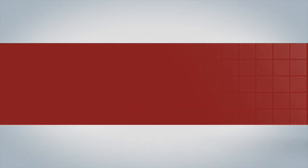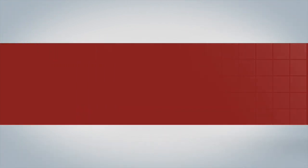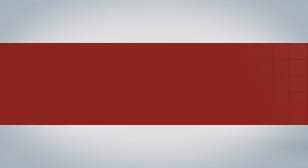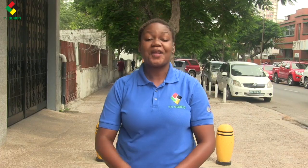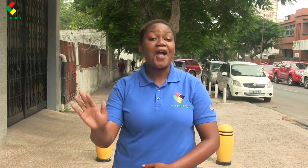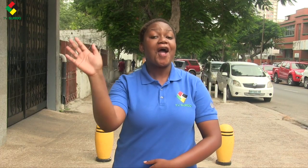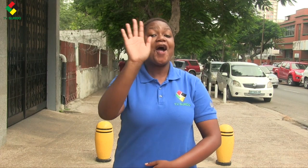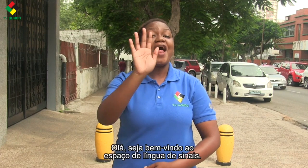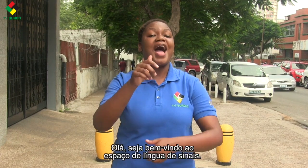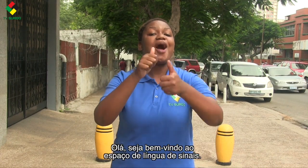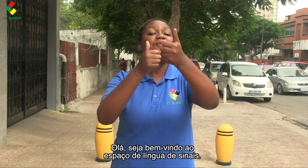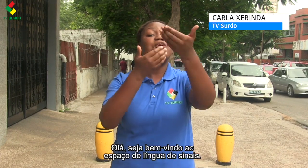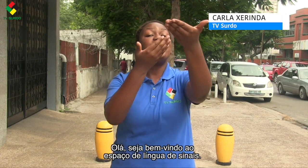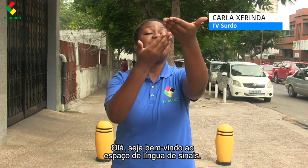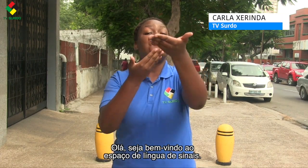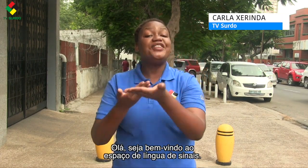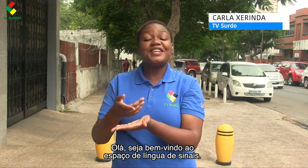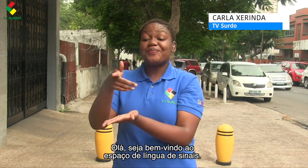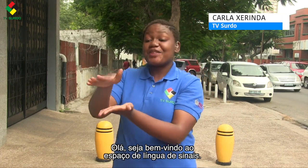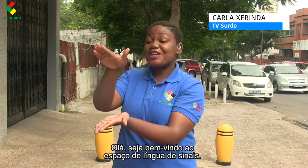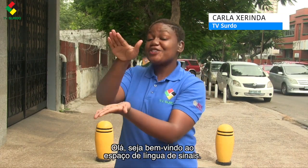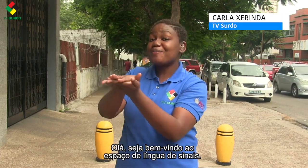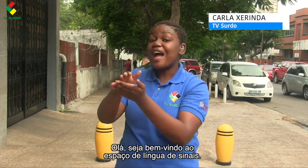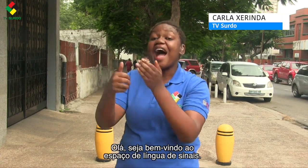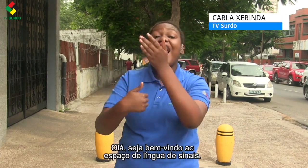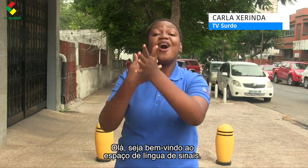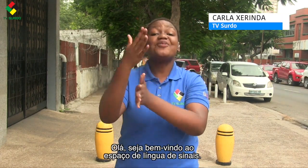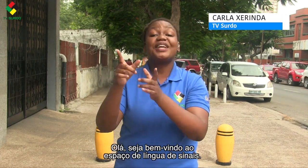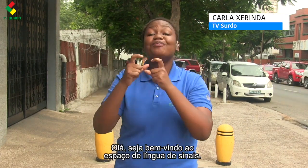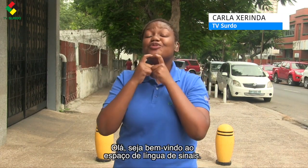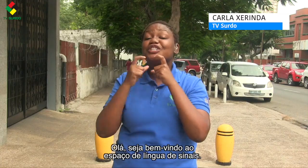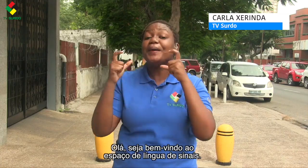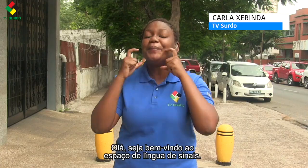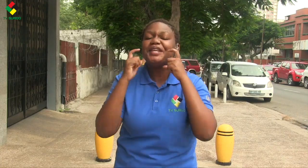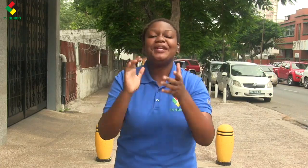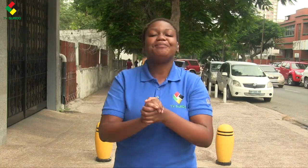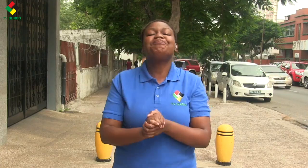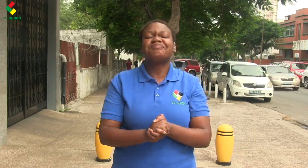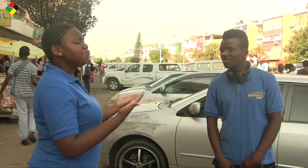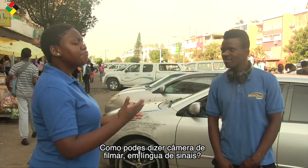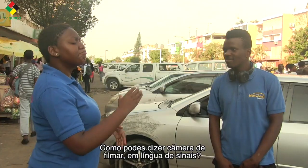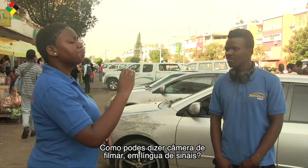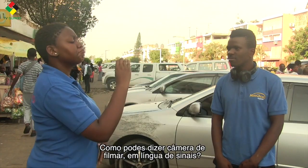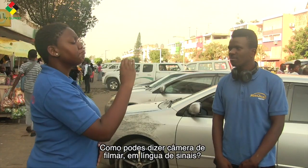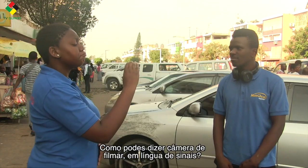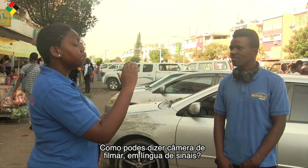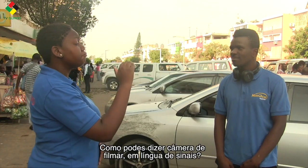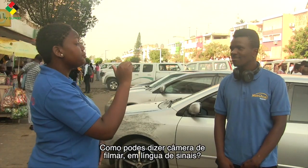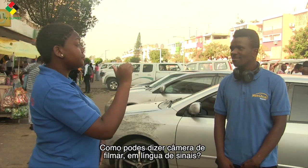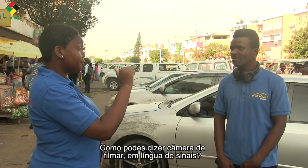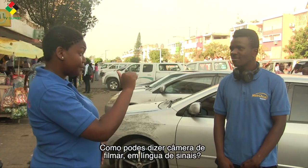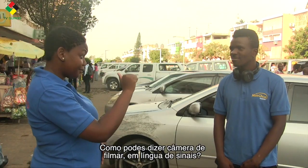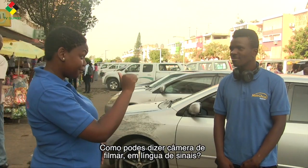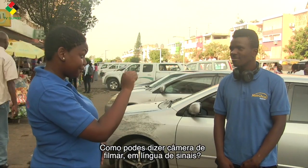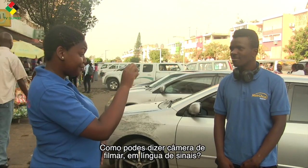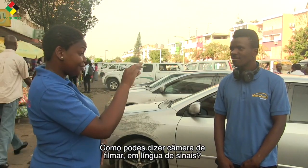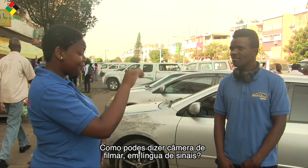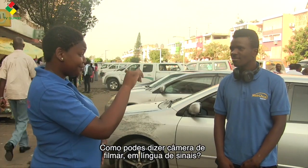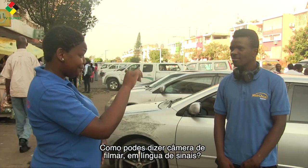Olá! Seja bem-vindo ao espaço de Língua de Sinais. Como podes dizer Câmera de Filmar